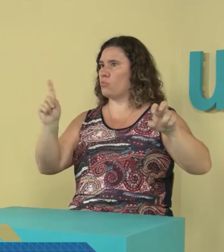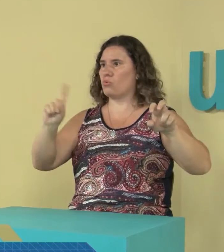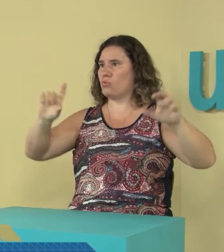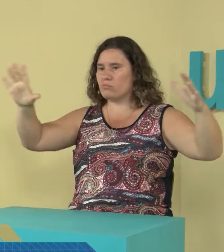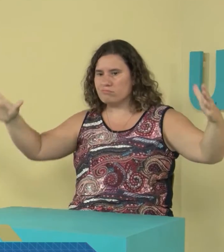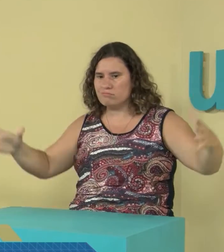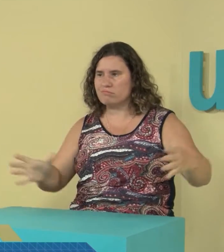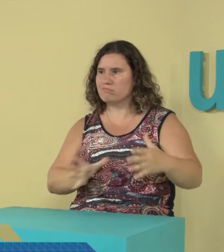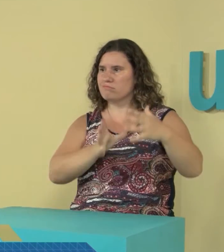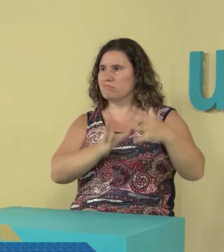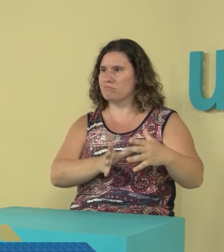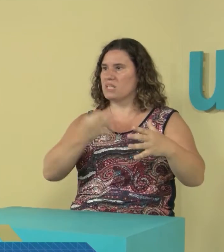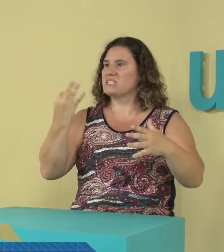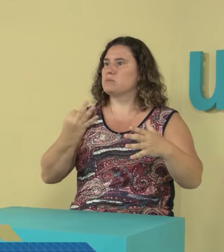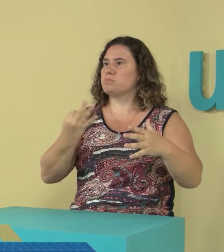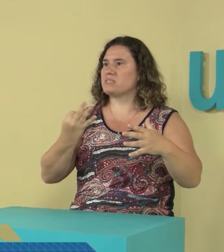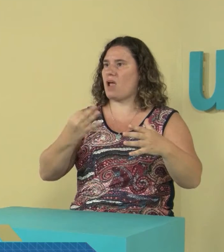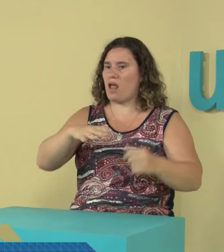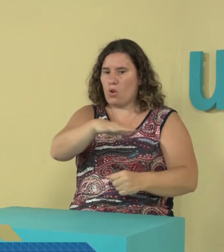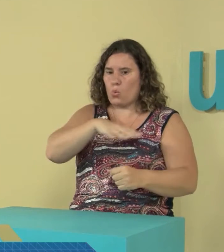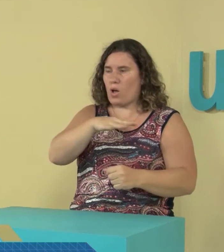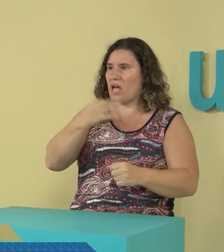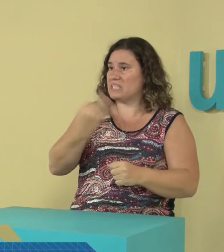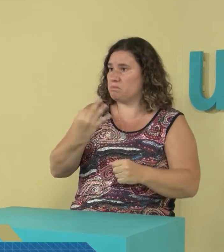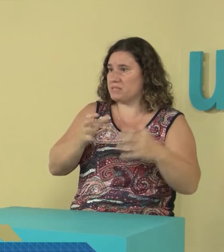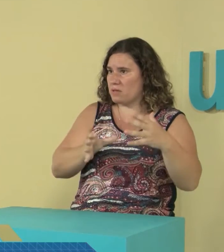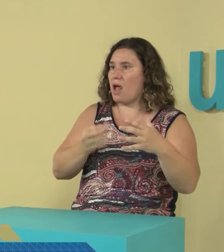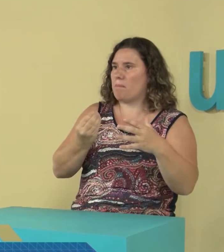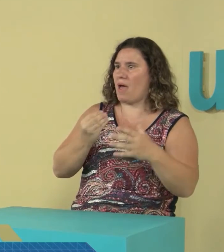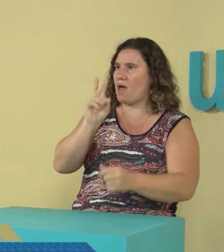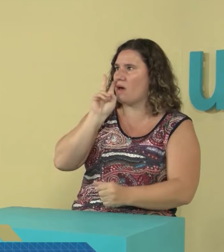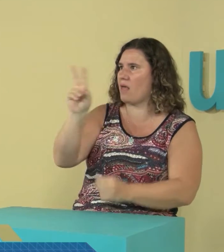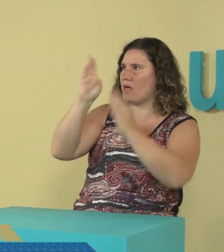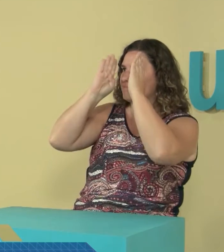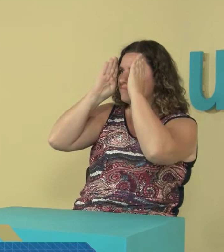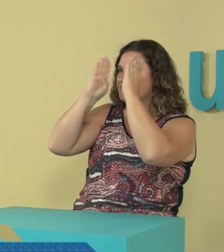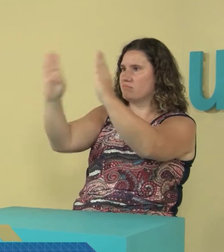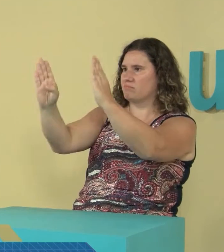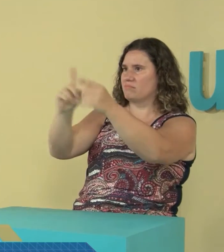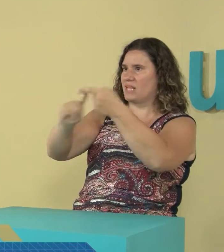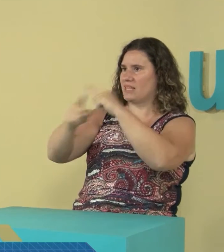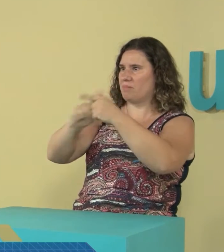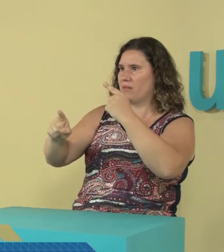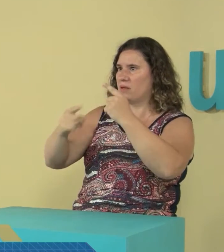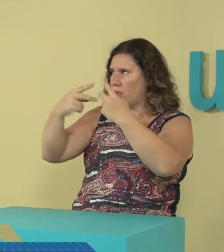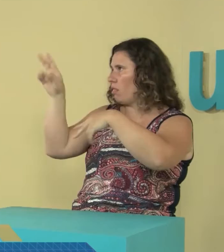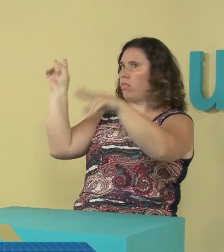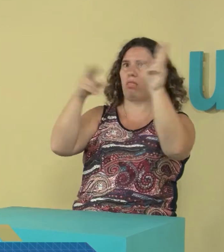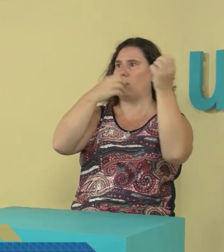estar distribuidas en todo el teatro. Tienen que estar en un lugar especial. ¿Para qué? Para que puedan tener una visual del